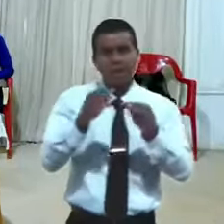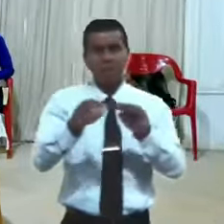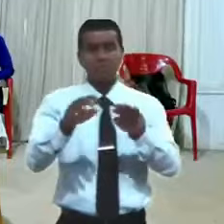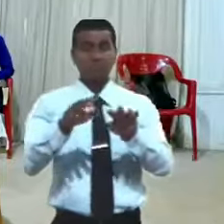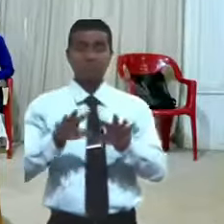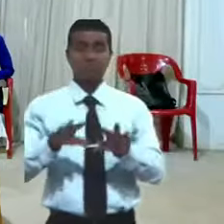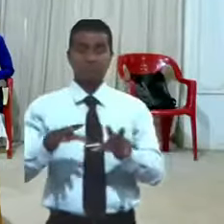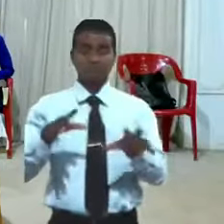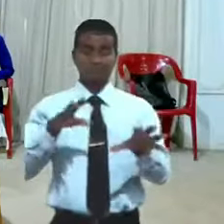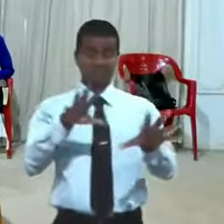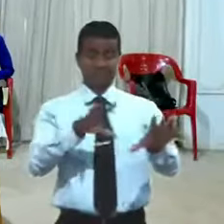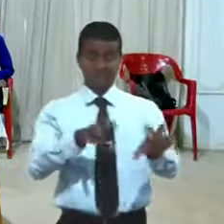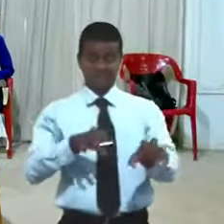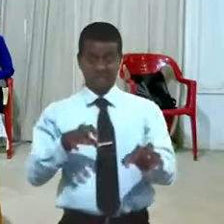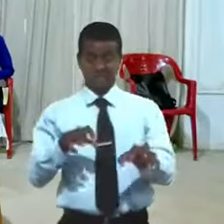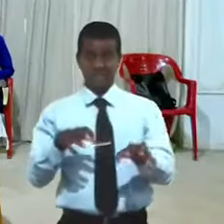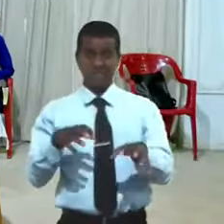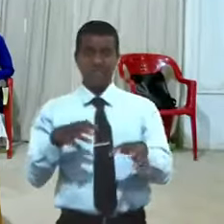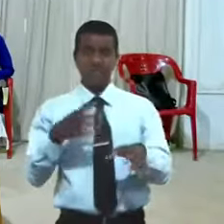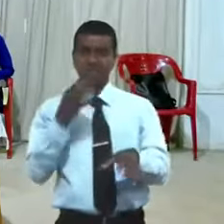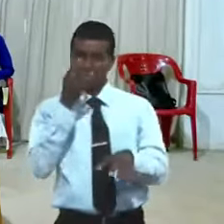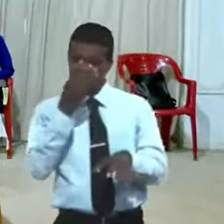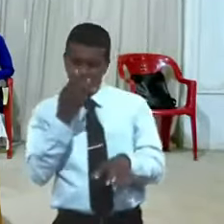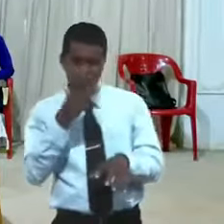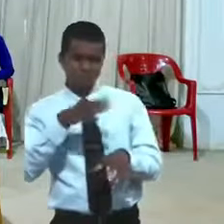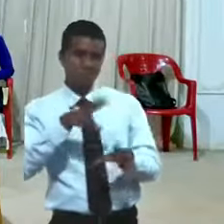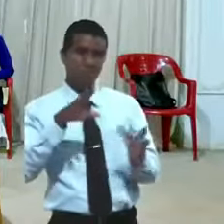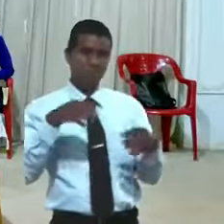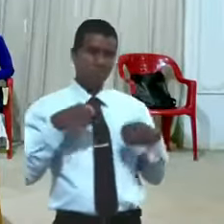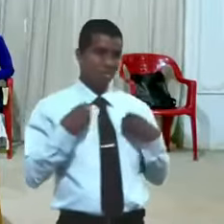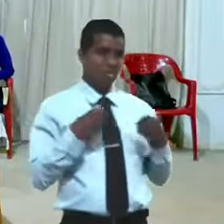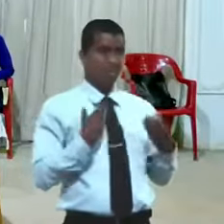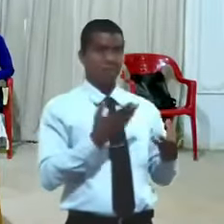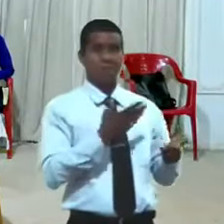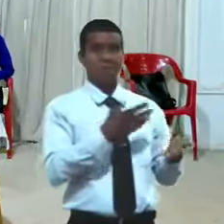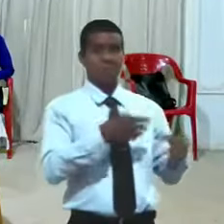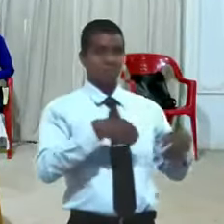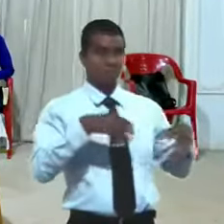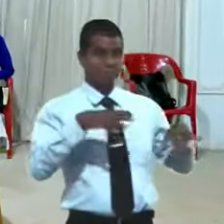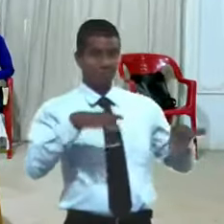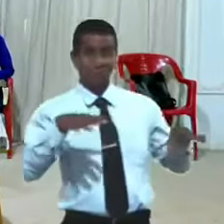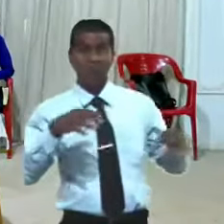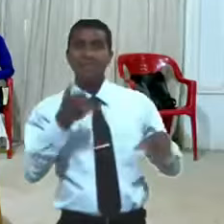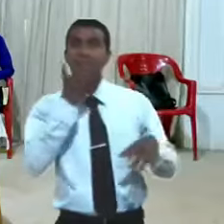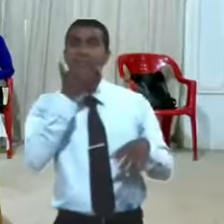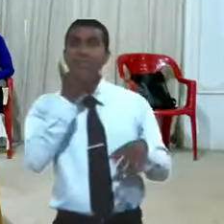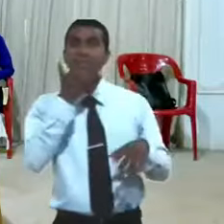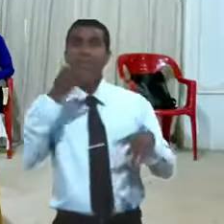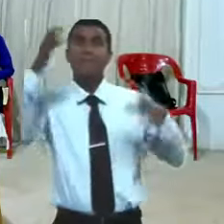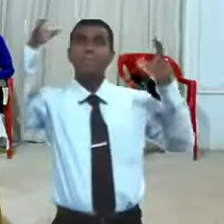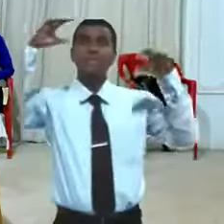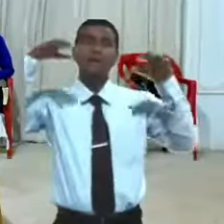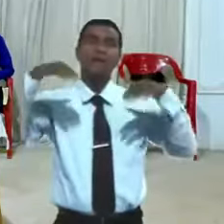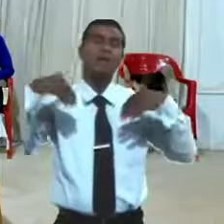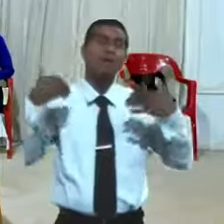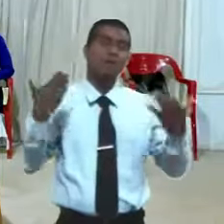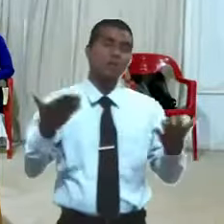finos y toda la fineza que tenía y se bañaba cuando Dios abría la llave del cielo y lo bañaba